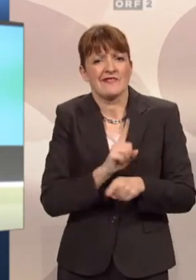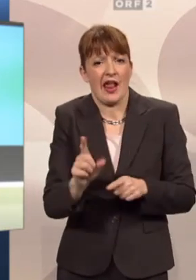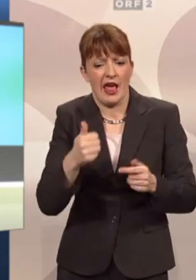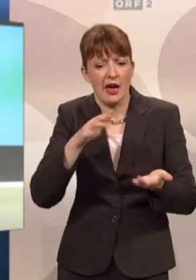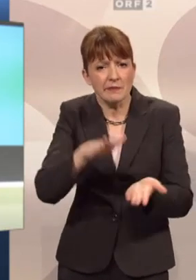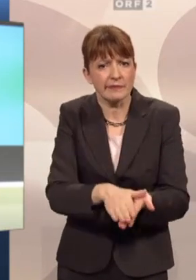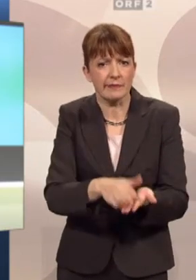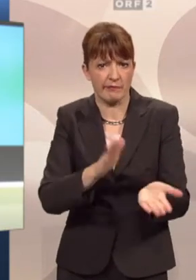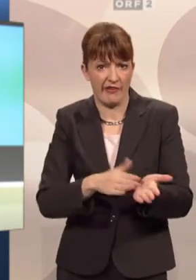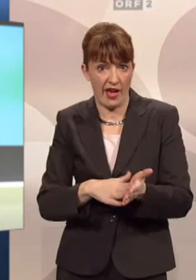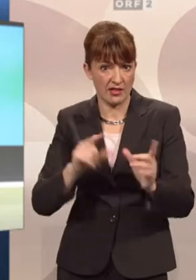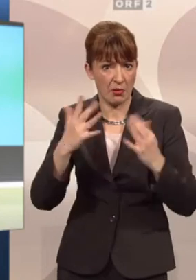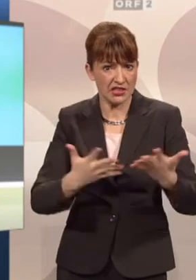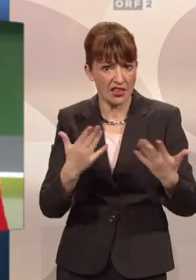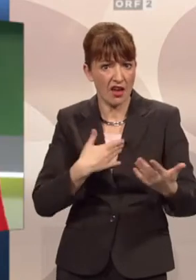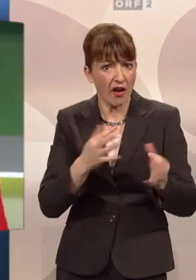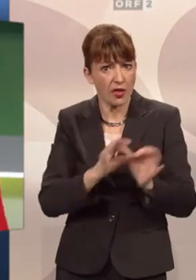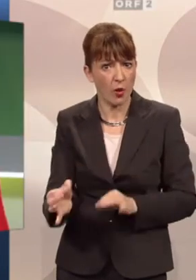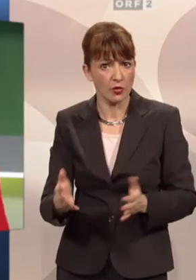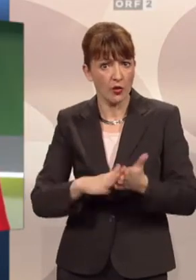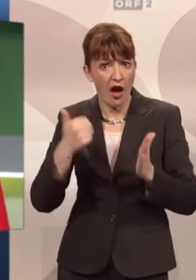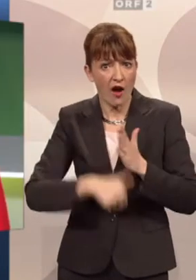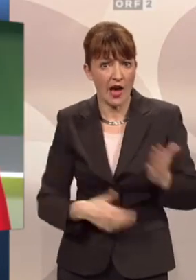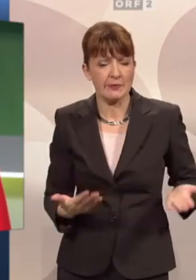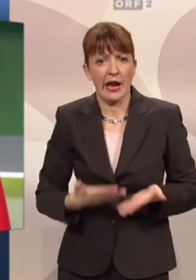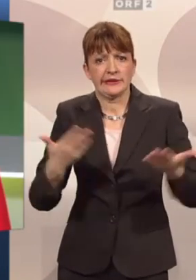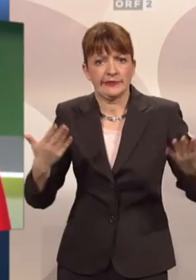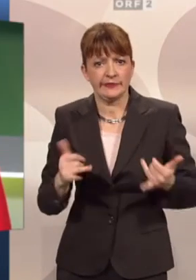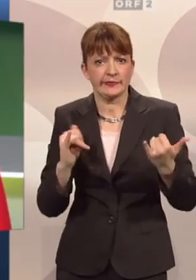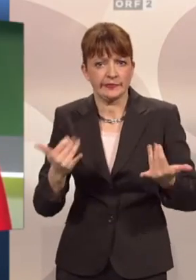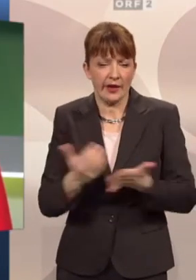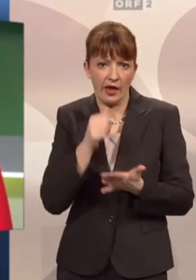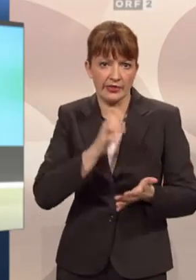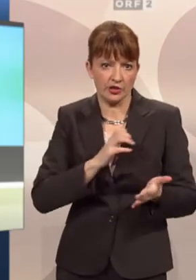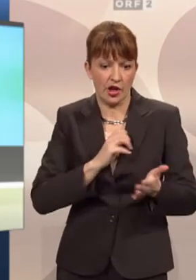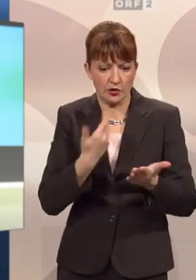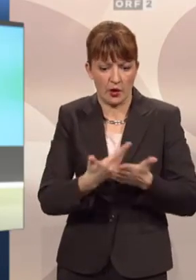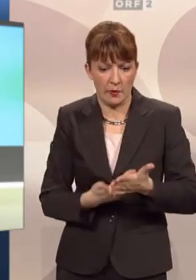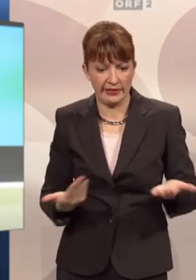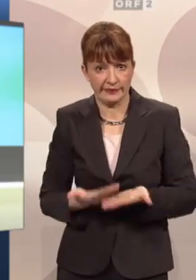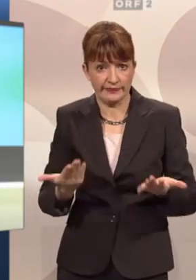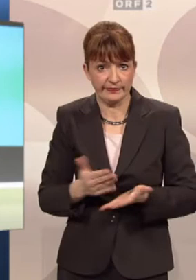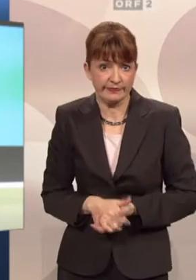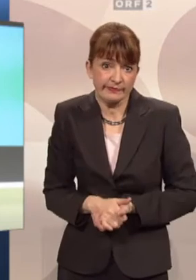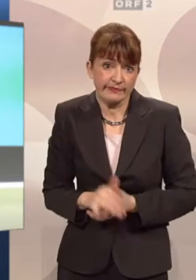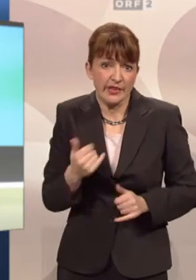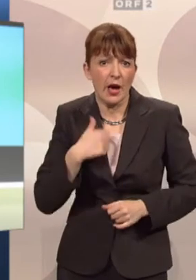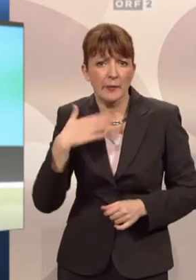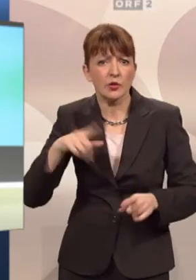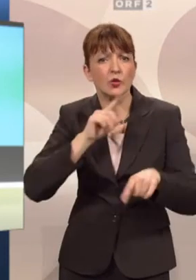Beweis anbringen. Zehn Jahre lang war das vollkommen in Ordnung? Gewohnheitsrecht, da werden wir keine Chance haben, damit zu argumentieren. Ich möchte nur auf etwas hinweisen,